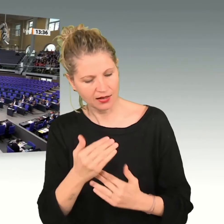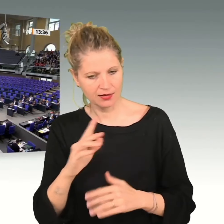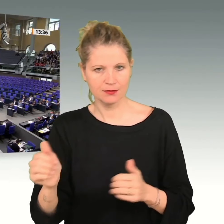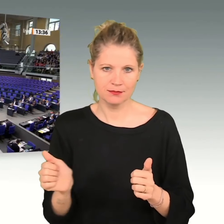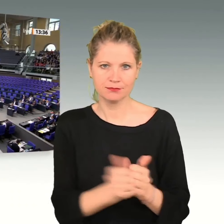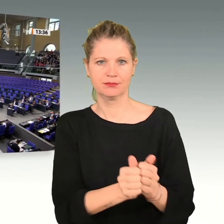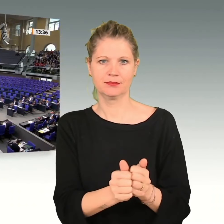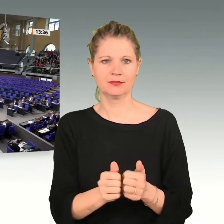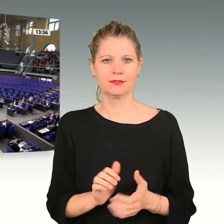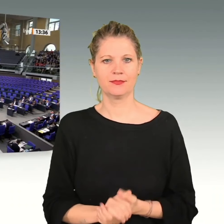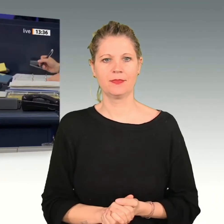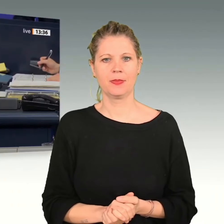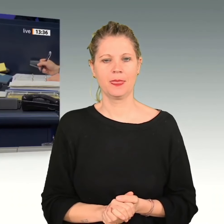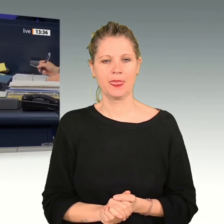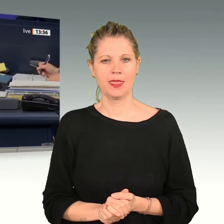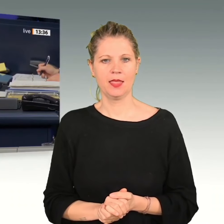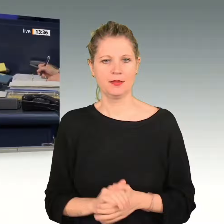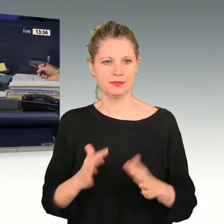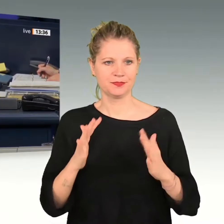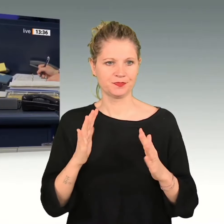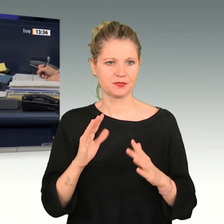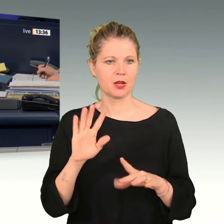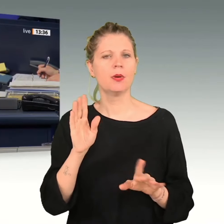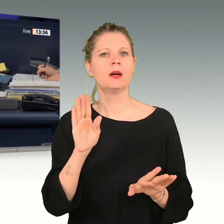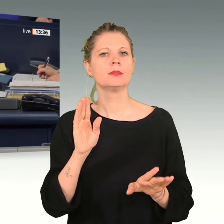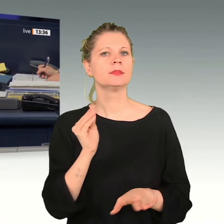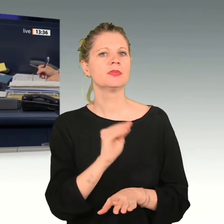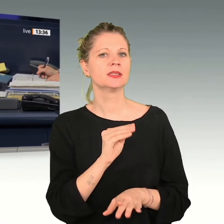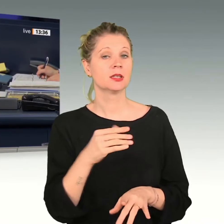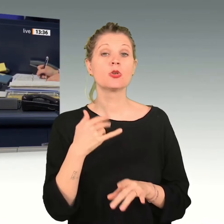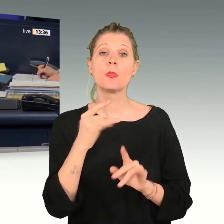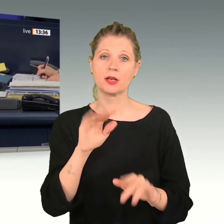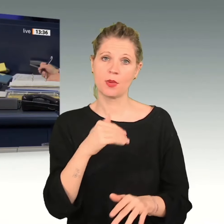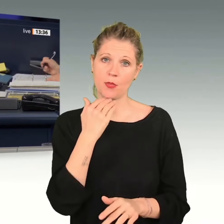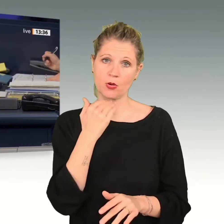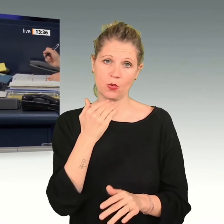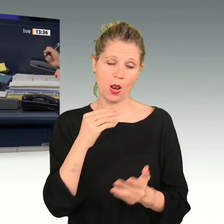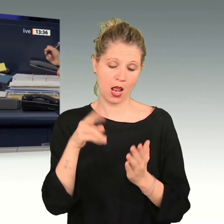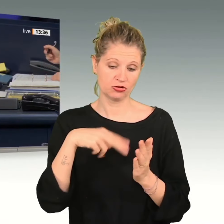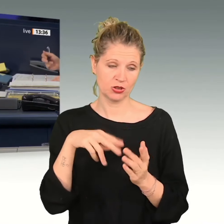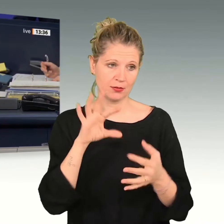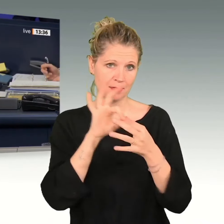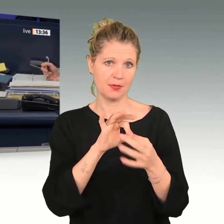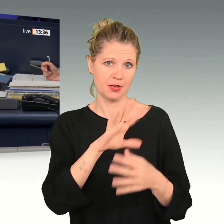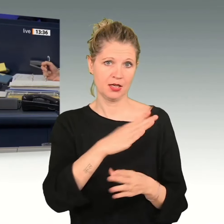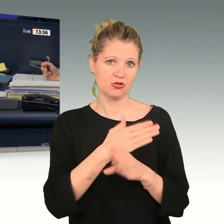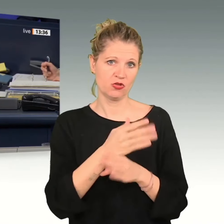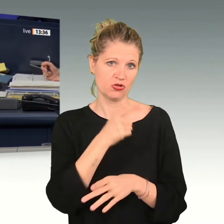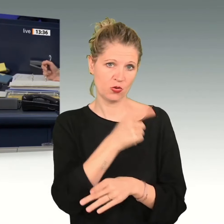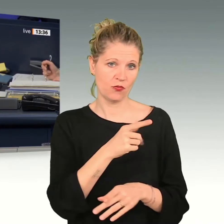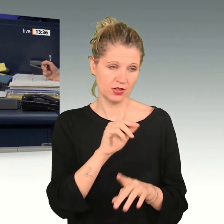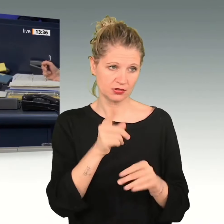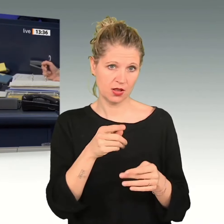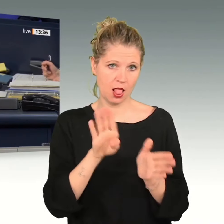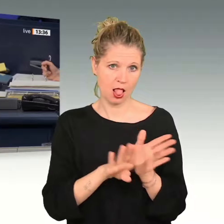Ich will darauf hinweisen, dass ich mir das Protokoll nachher ansehen werde in Bezug auf Ihre Zwischenrufe. Sollten die